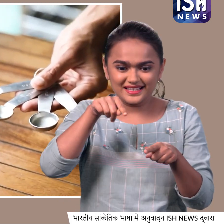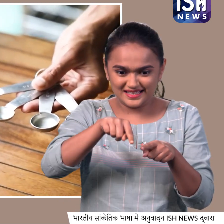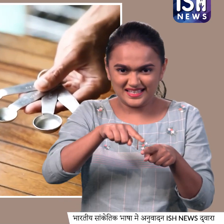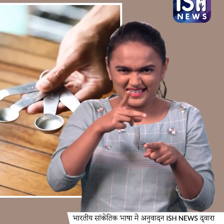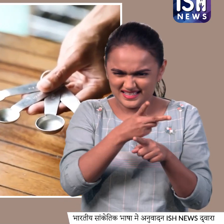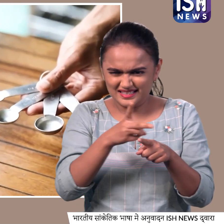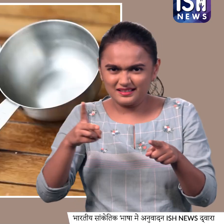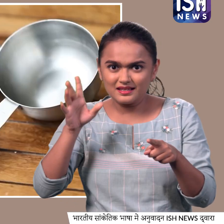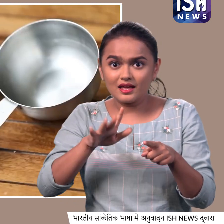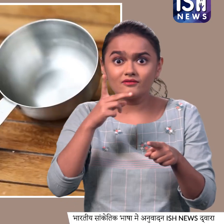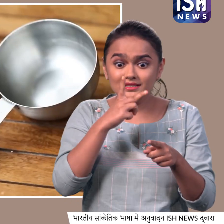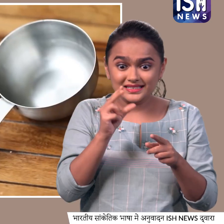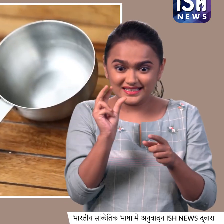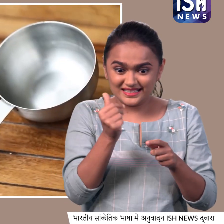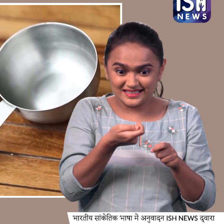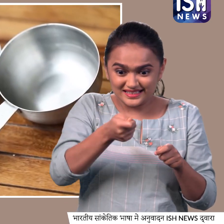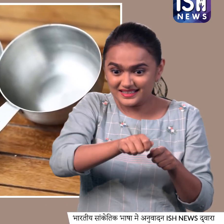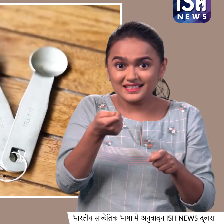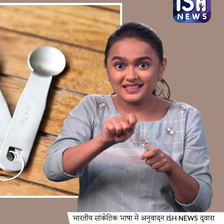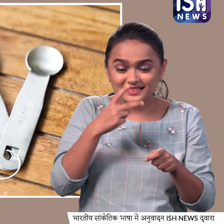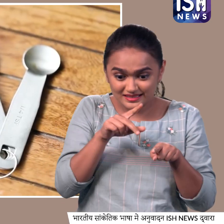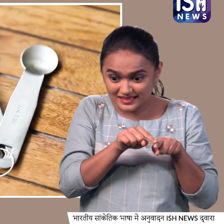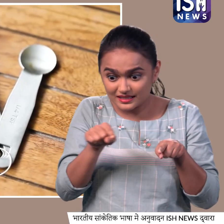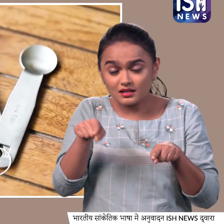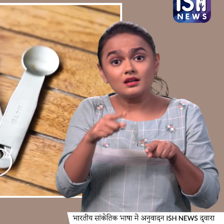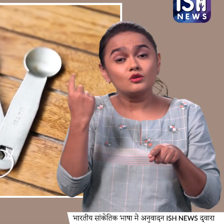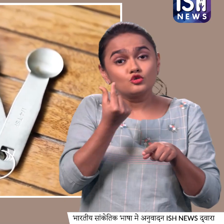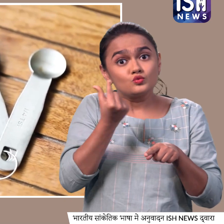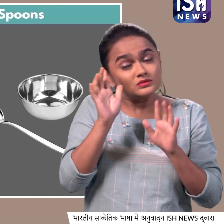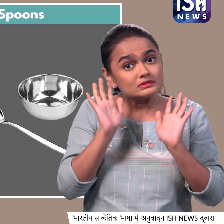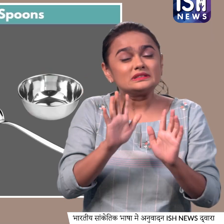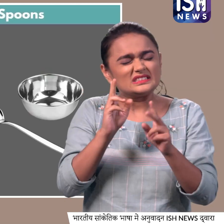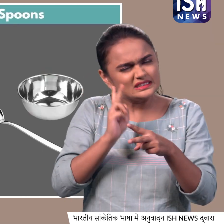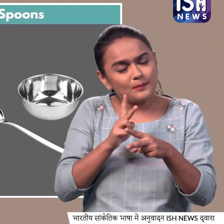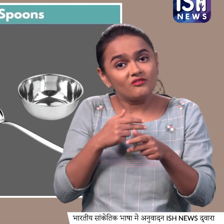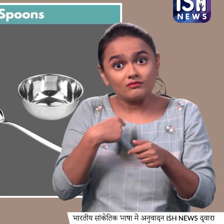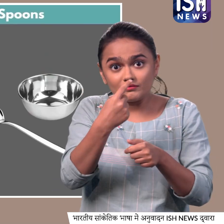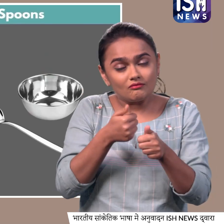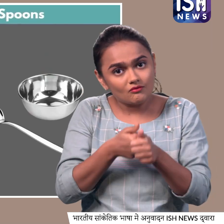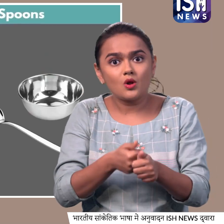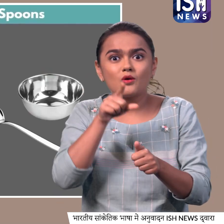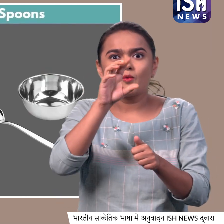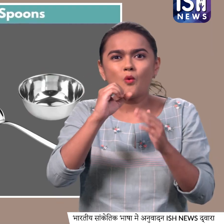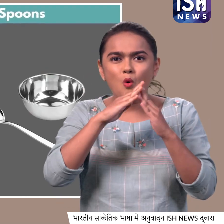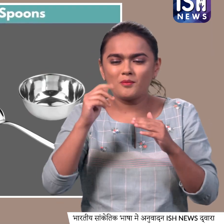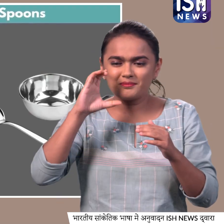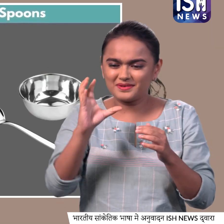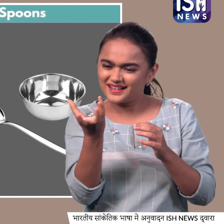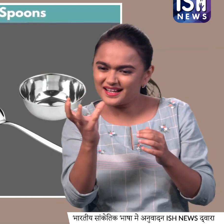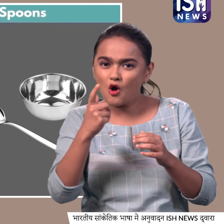रेसेपीस के लिए ऐसे दिखने वाले मेजरिंग कप्स और स्पून्स ही यूज़ करें, घर में रखें, चमच और कटोरी से शायद वो